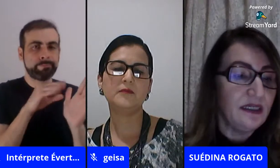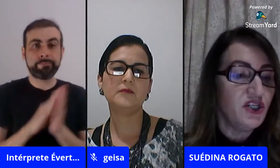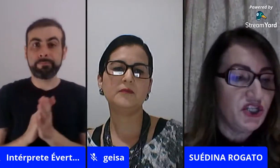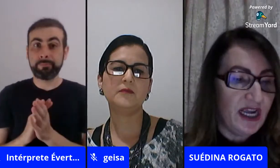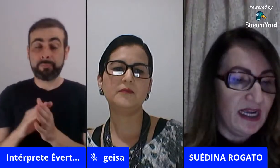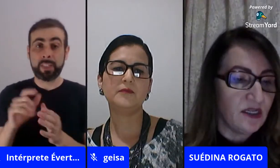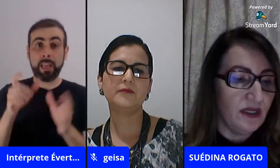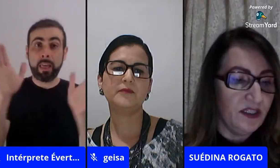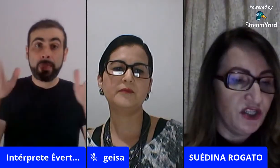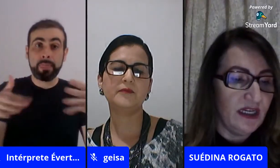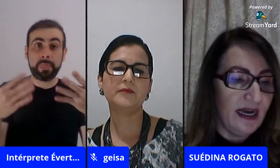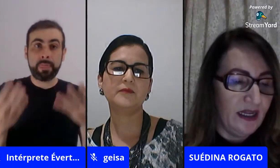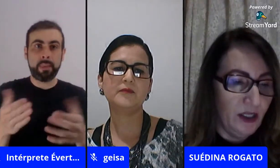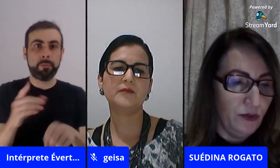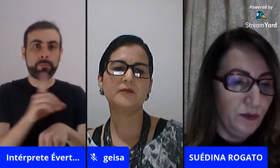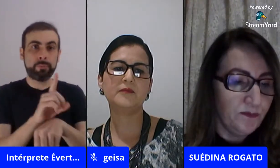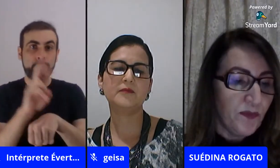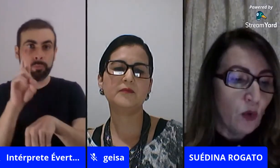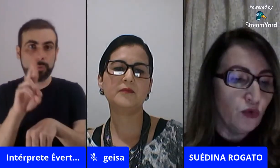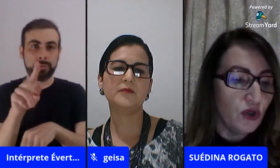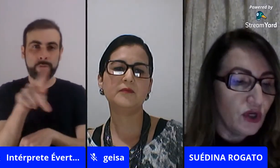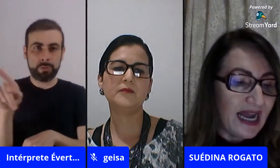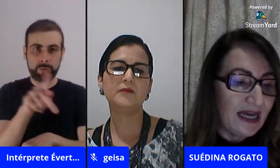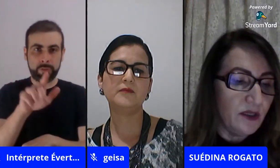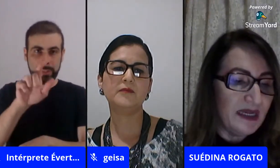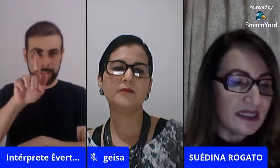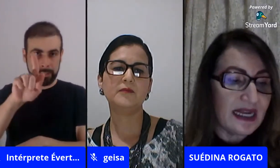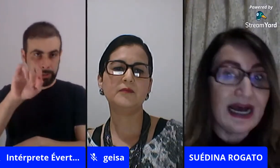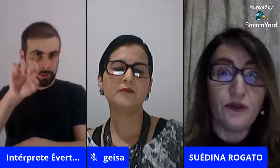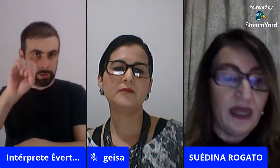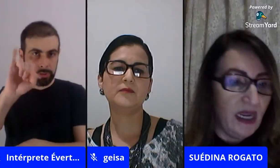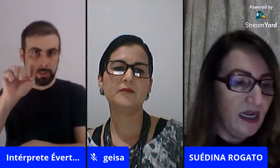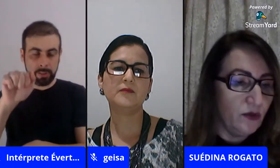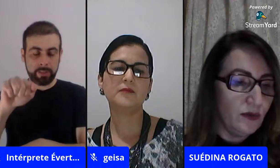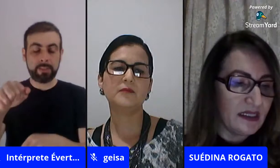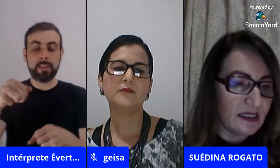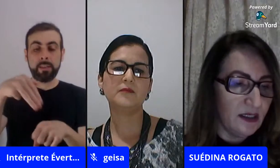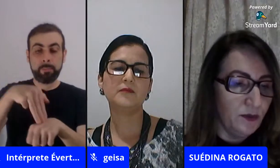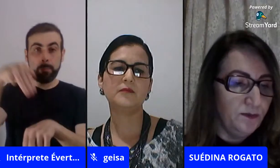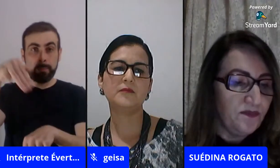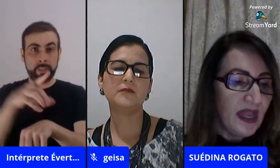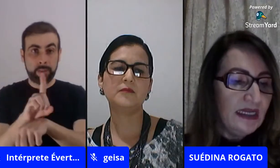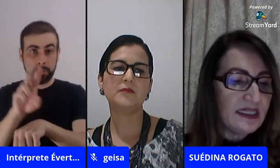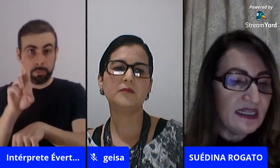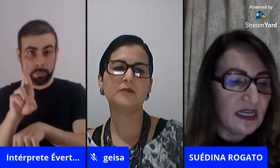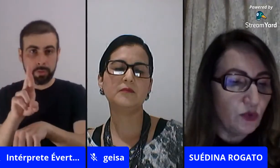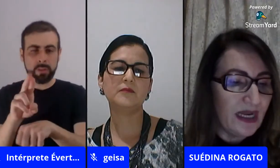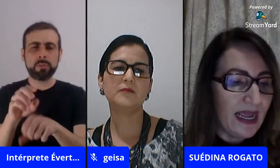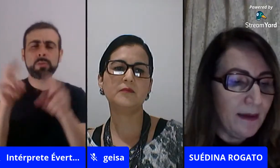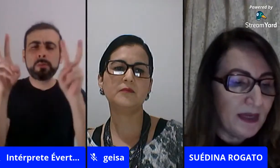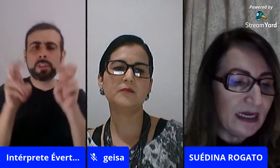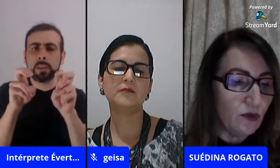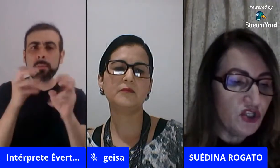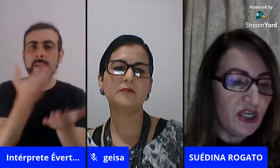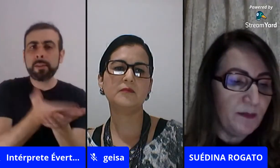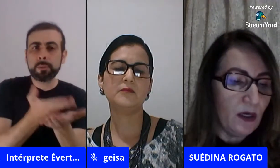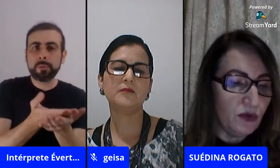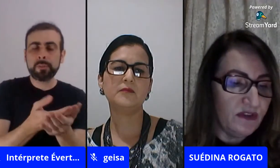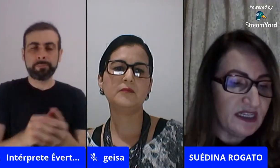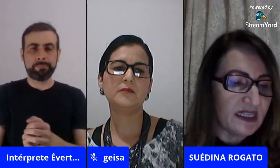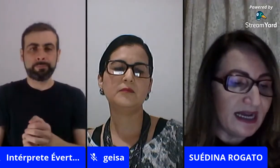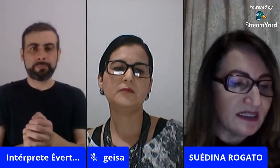doutora Geisa Orlandini Garrido, com doutorado e mestrado em educação, licenciatura em